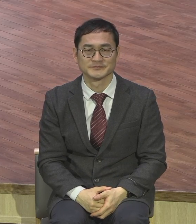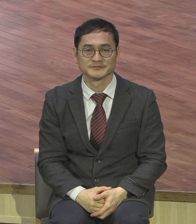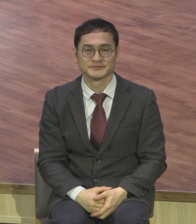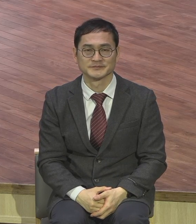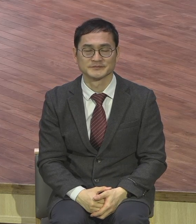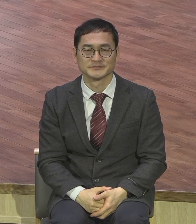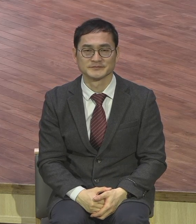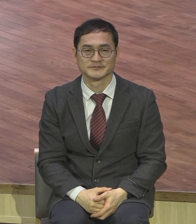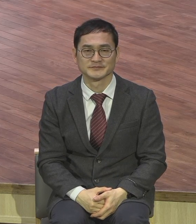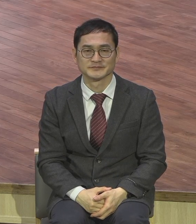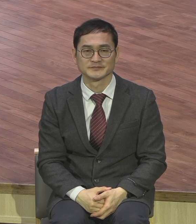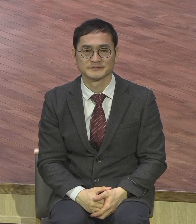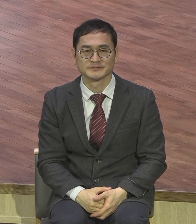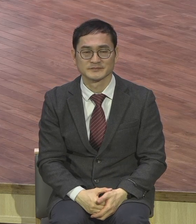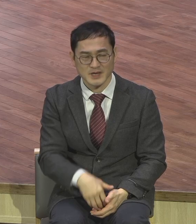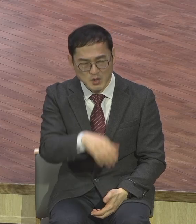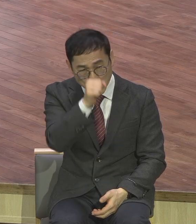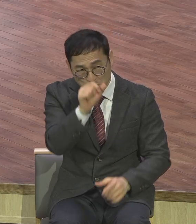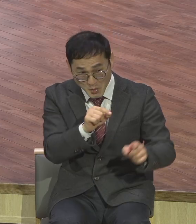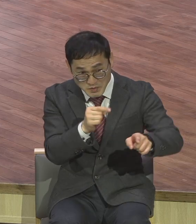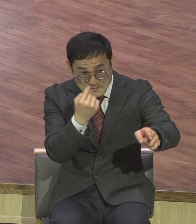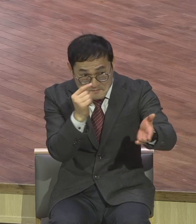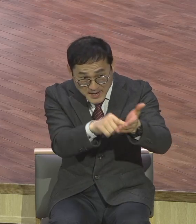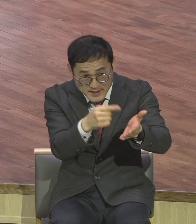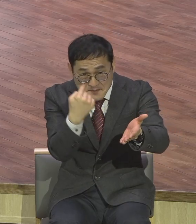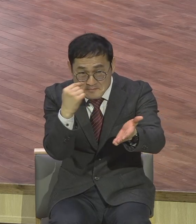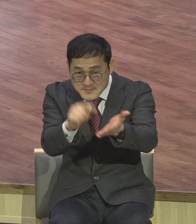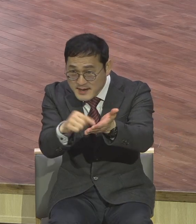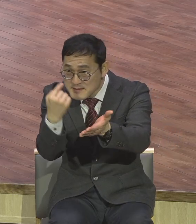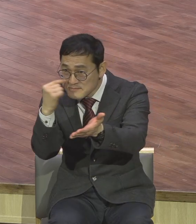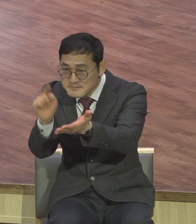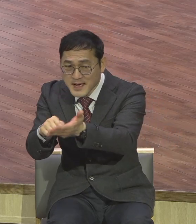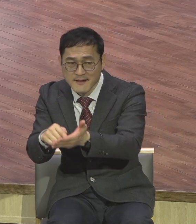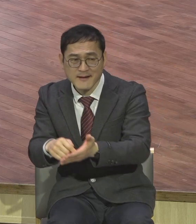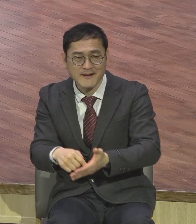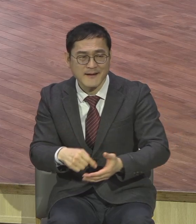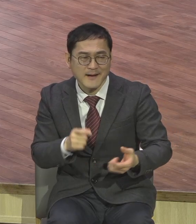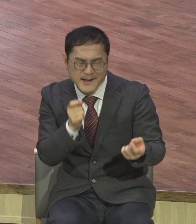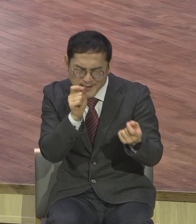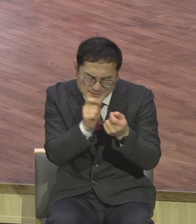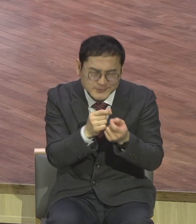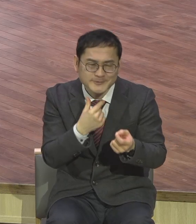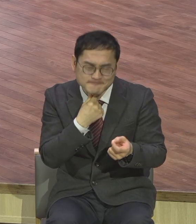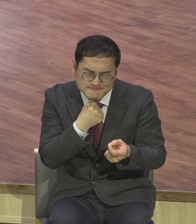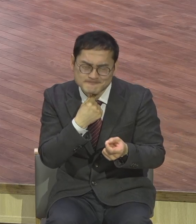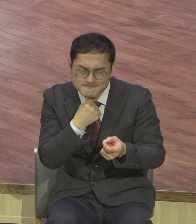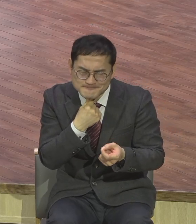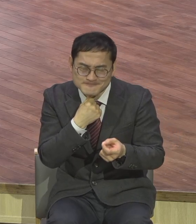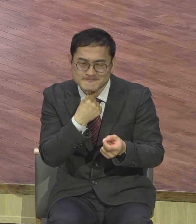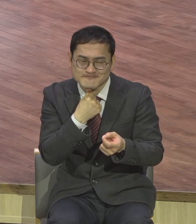장점이 너무너무 보여가지고 너무 매력적이었다 나는 사람을 싫어해 본 적이 없어 이상해